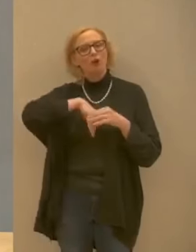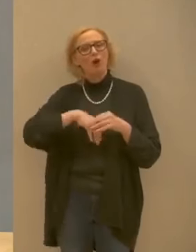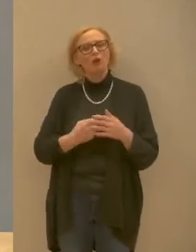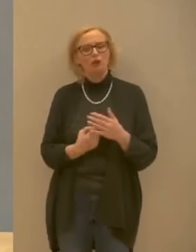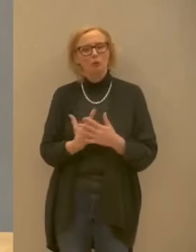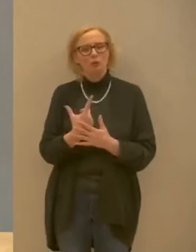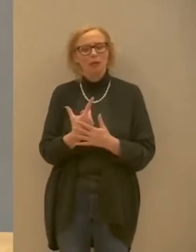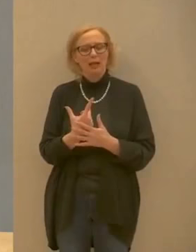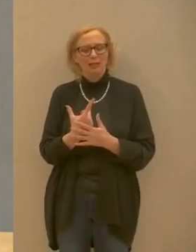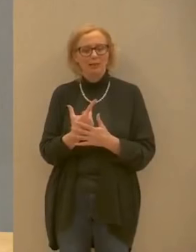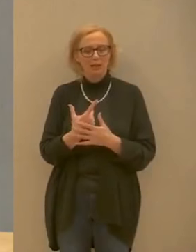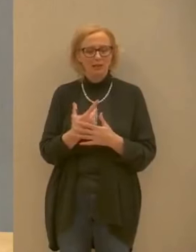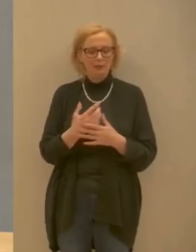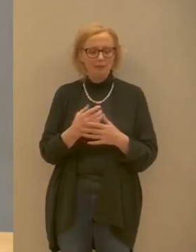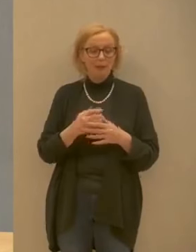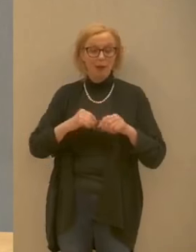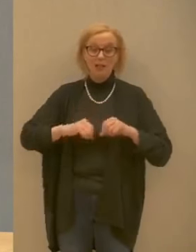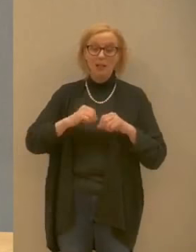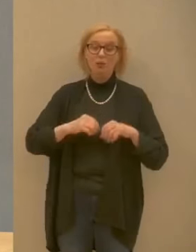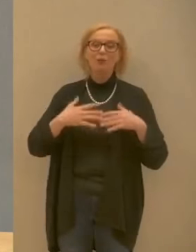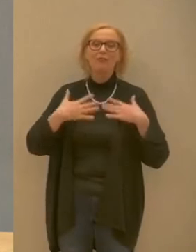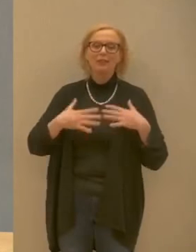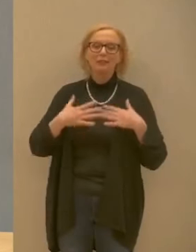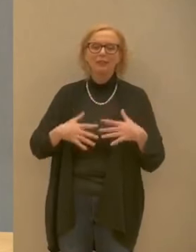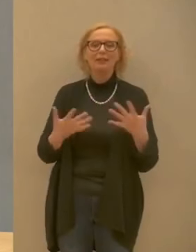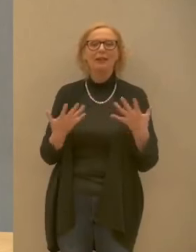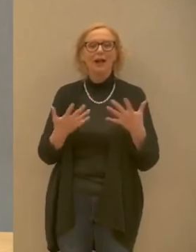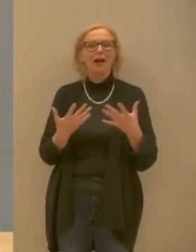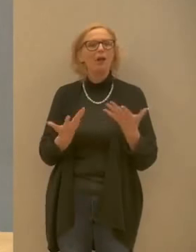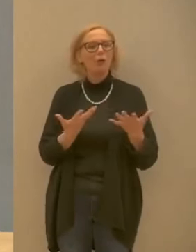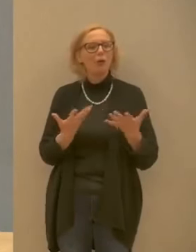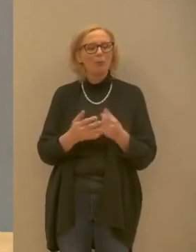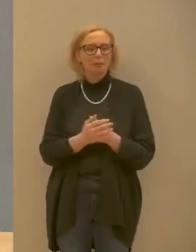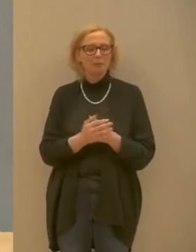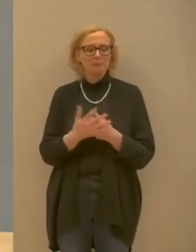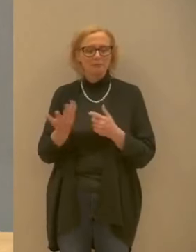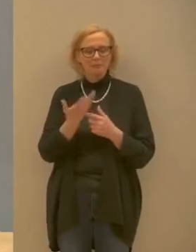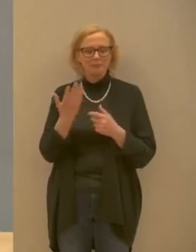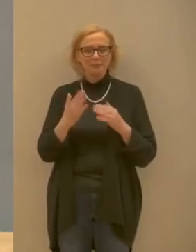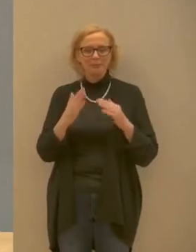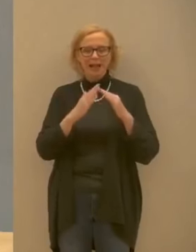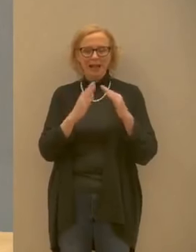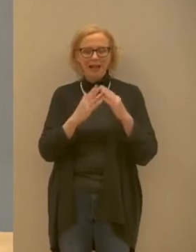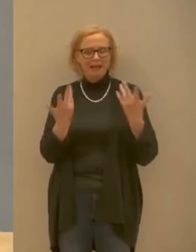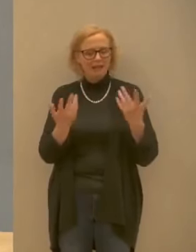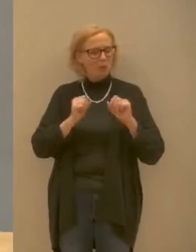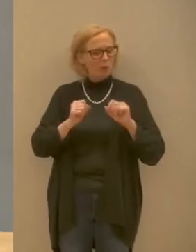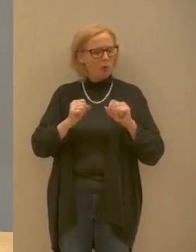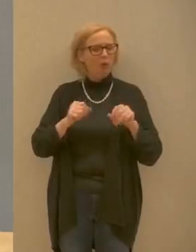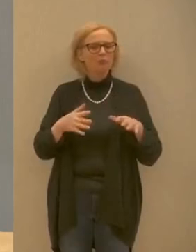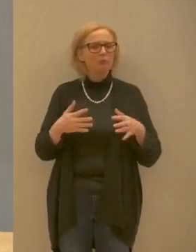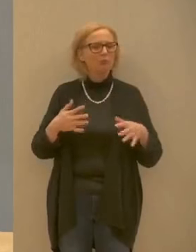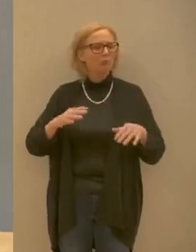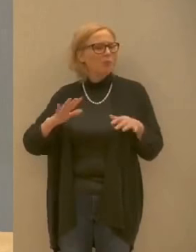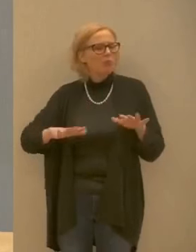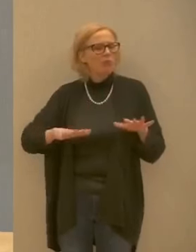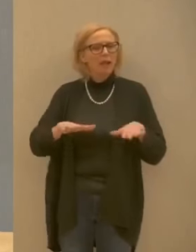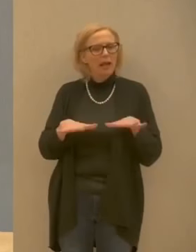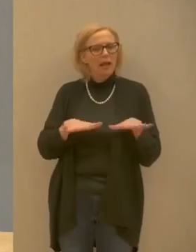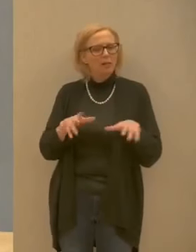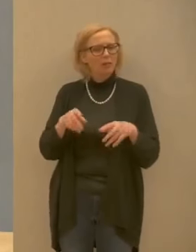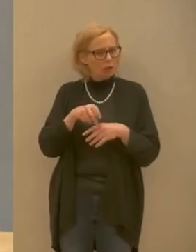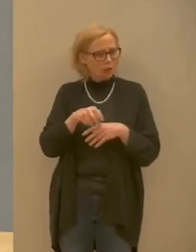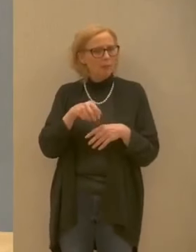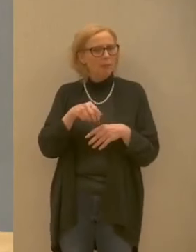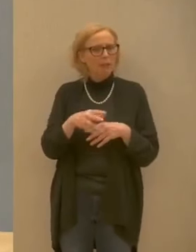fisica l'attenzione è quella di cercare anche qui in casa di fare dei piccoli movimenti di camminare di